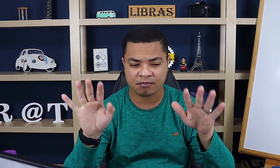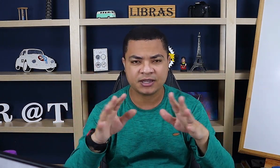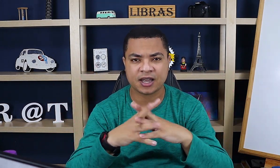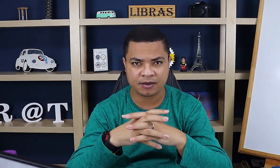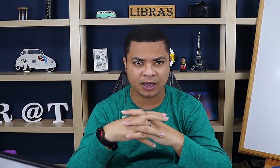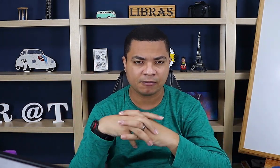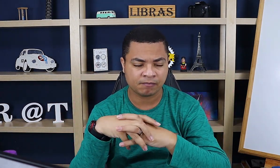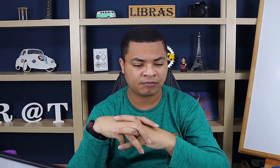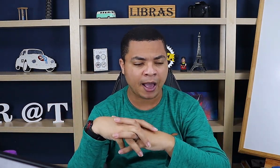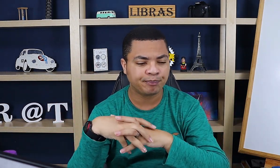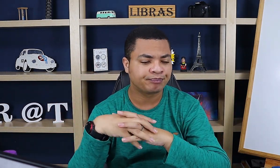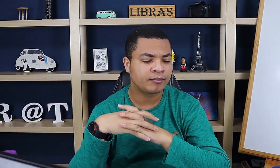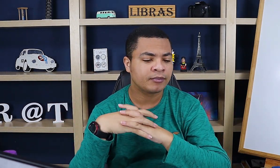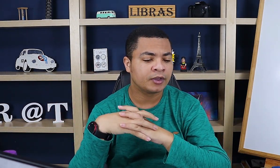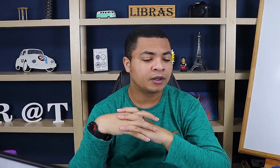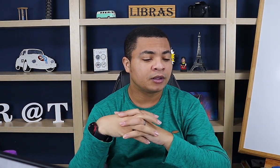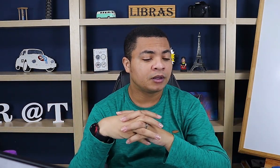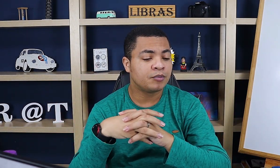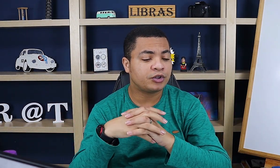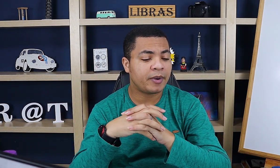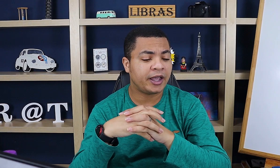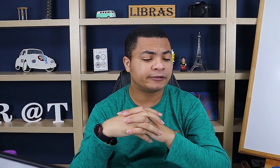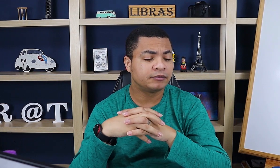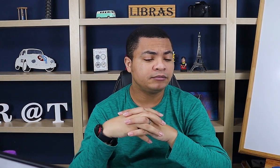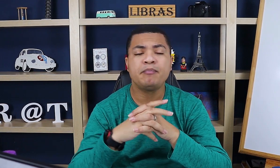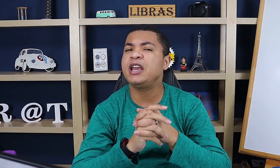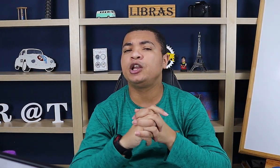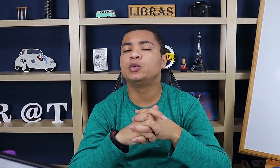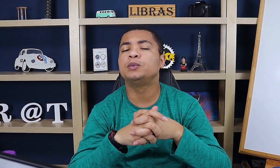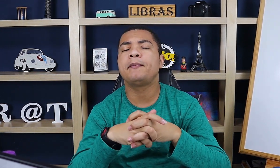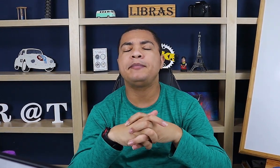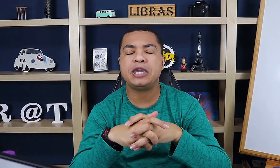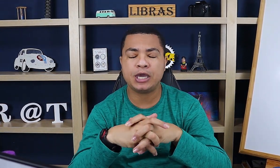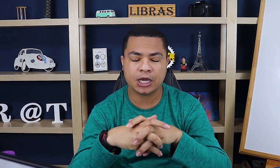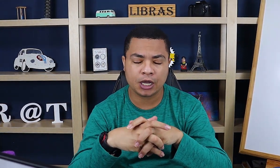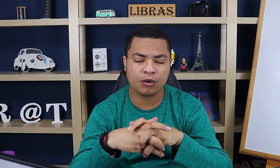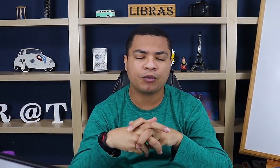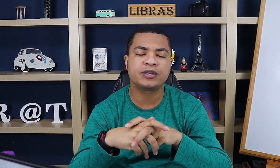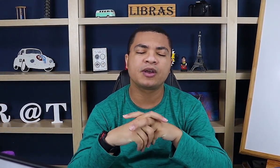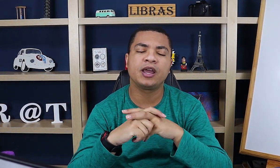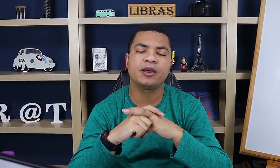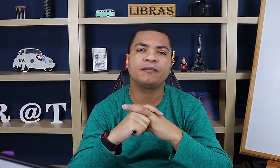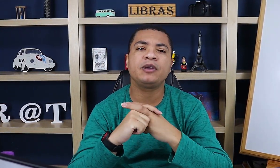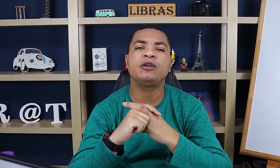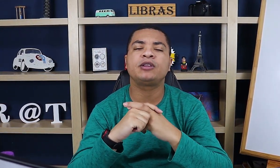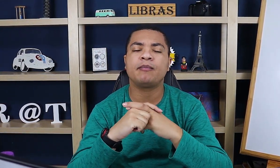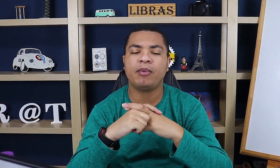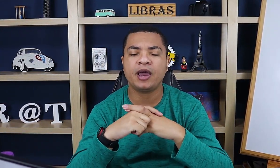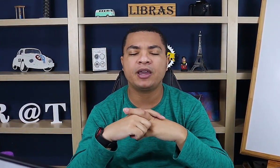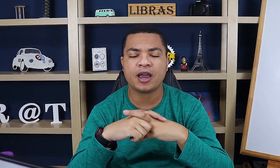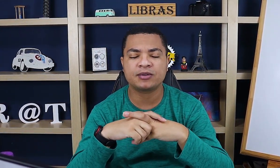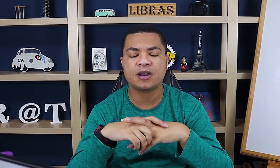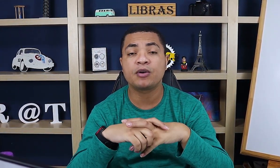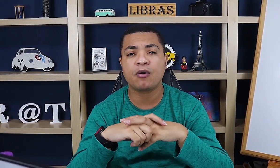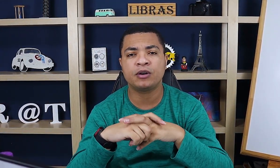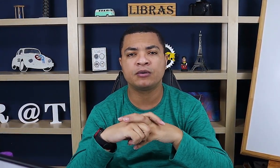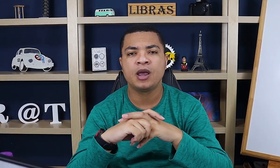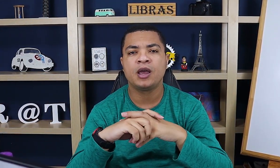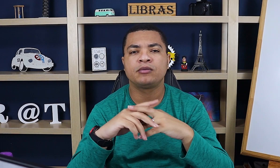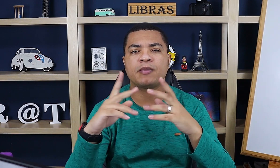mas há também, tá? Muito bem. Milho. Milho, isso aí. Milho também é um sinal icônico. Então,